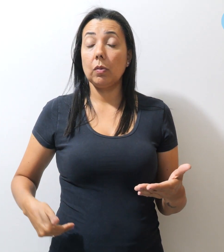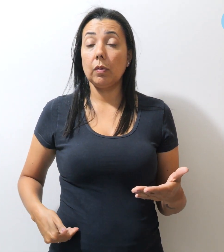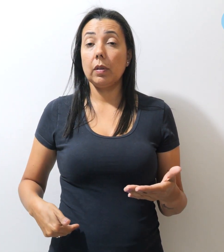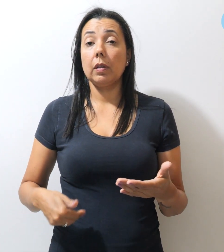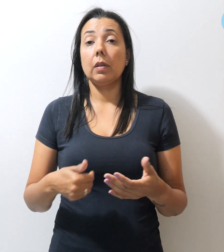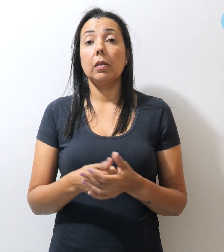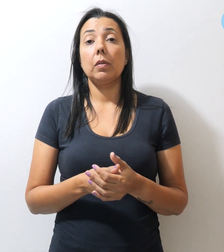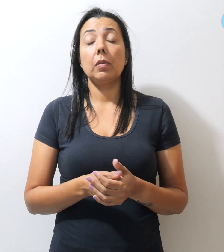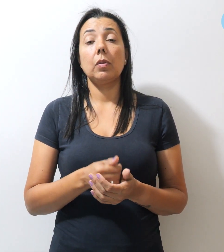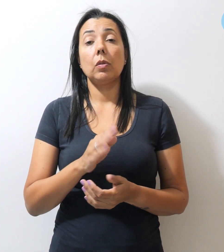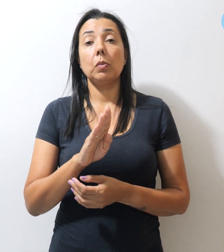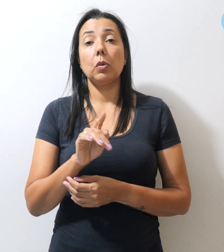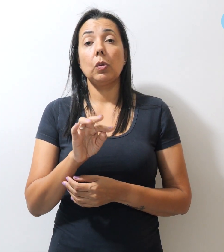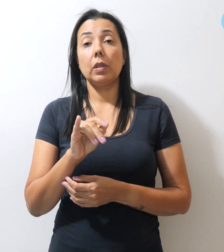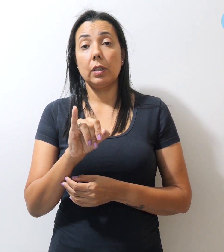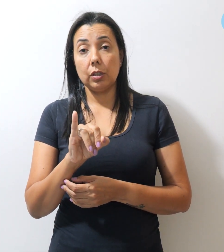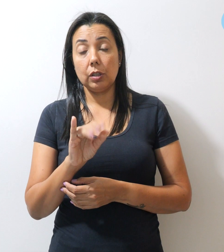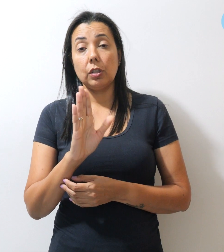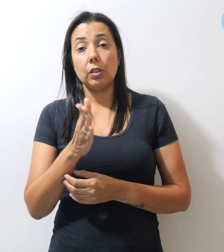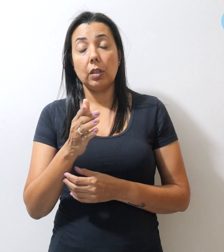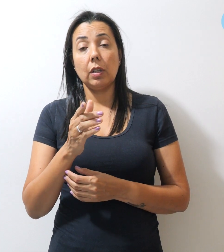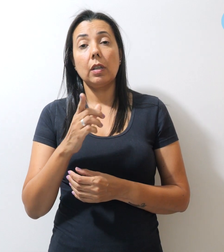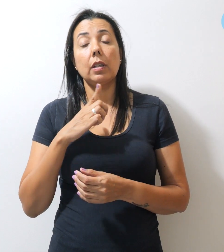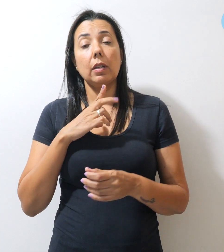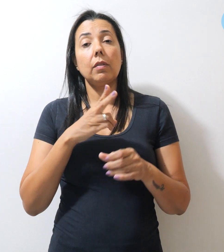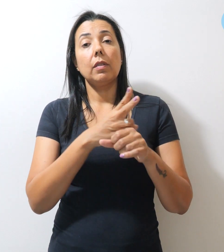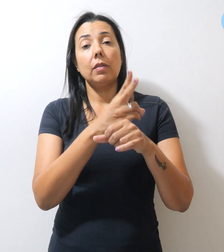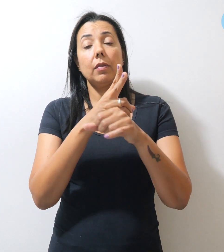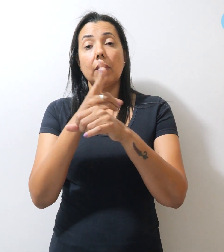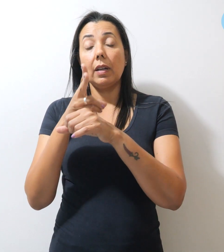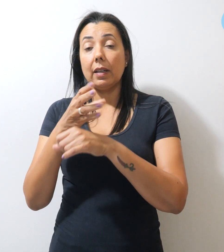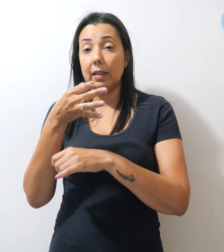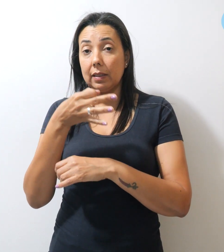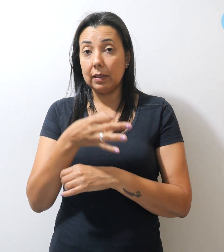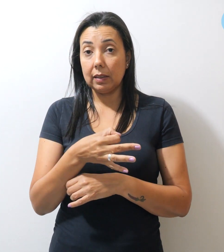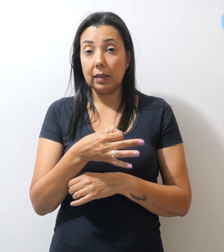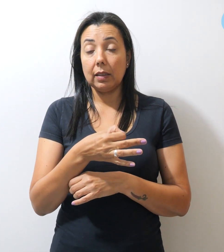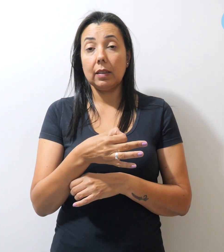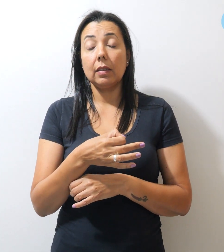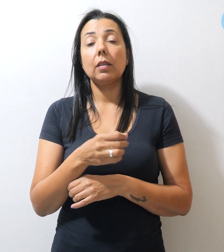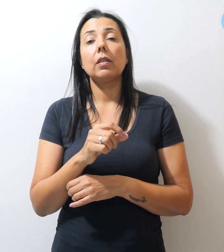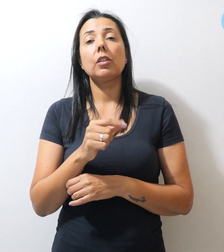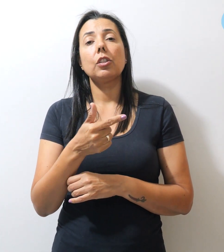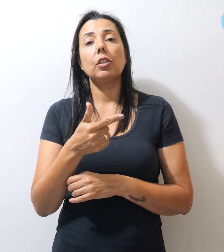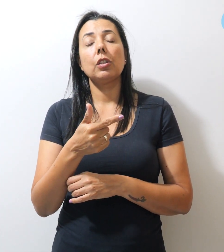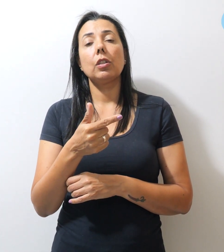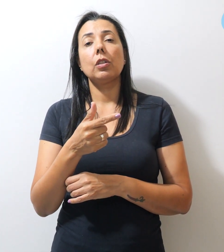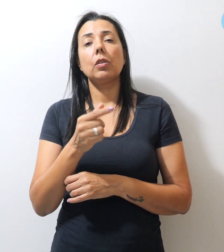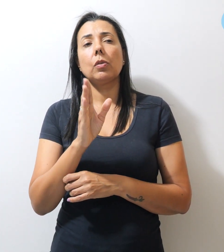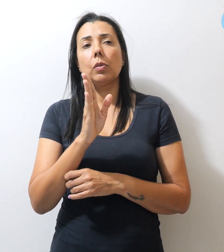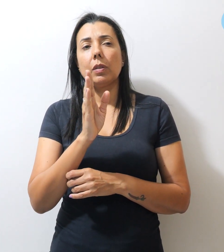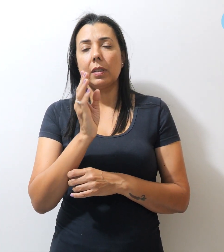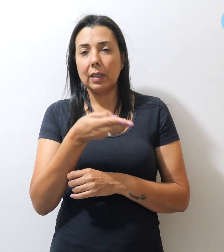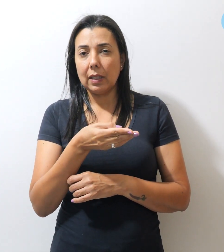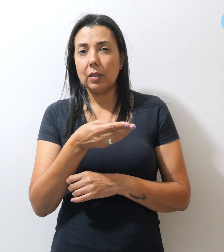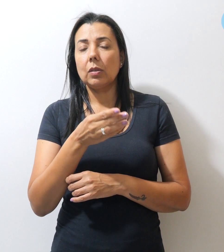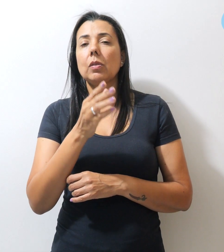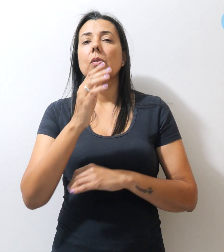no Buriti já ocupou vagas definitivas com cerca de dois terços de profissionais do